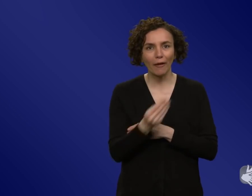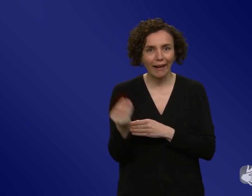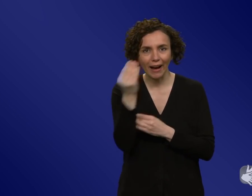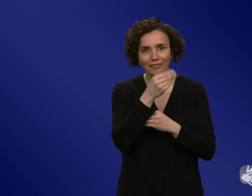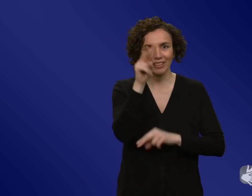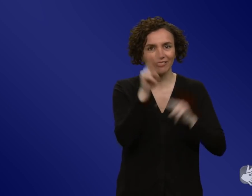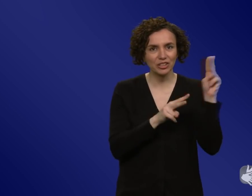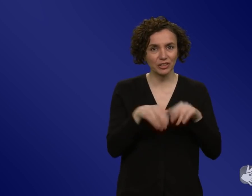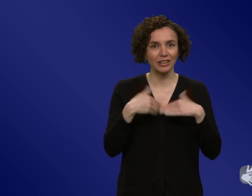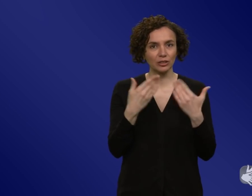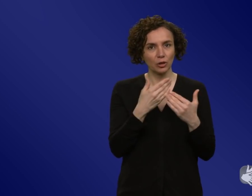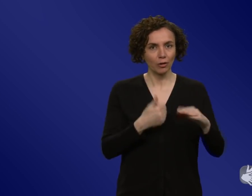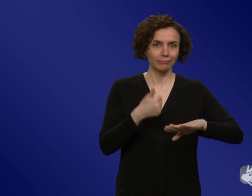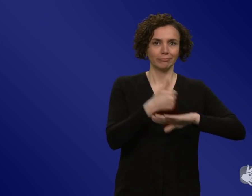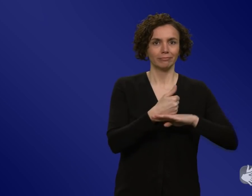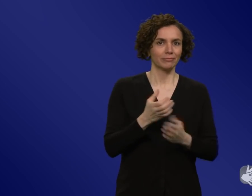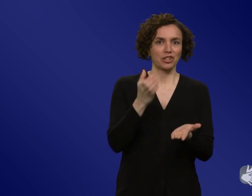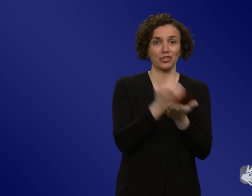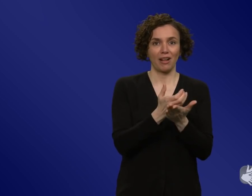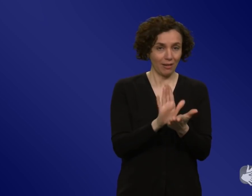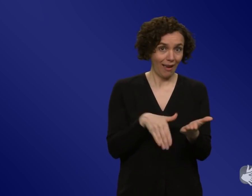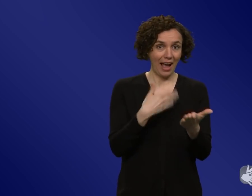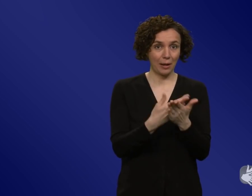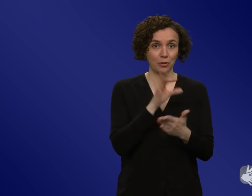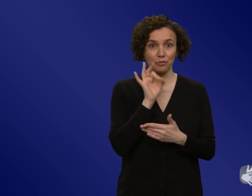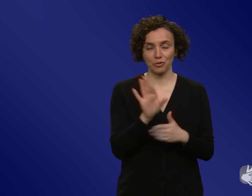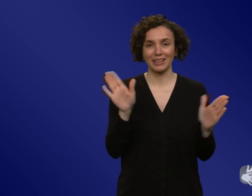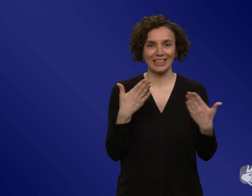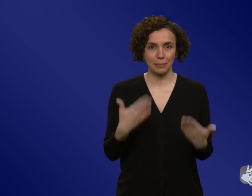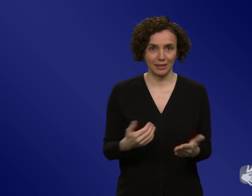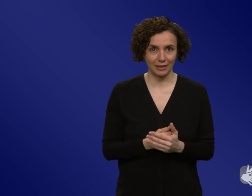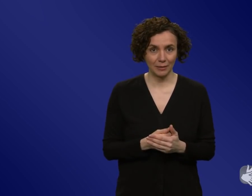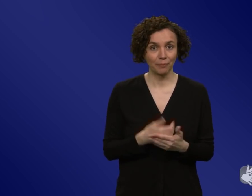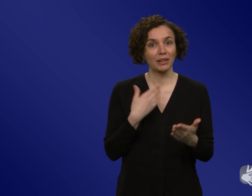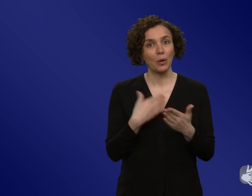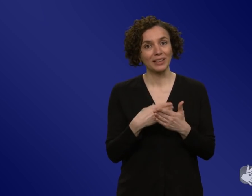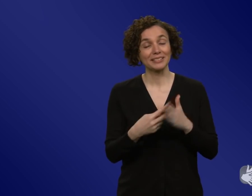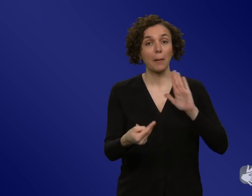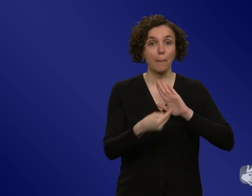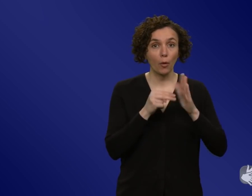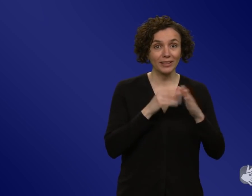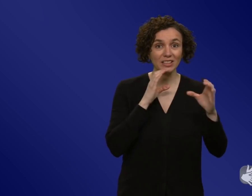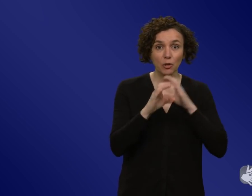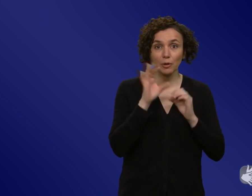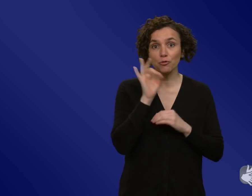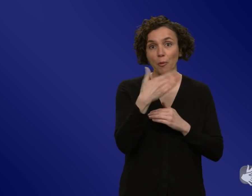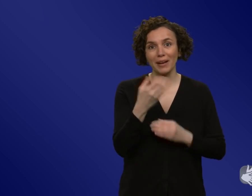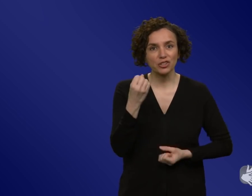diese Stelle nicht gibt, die das anbietet, hat, glaube ich, auch die politische Kommunikation da erschwert, weil die Politiker dann eben